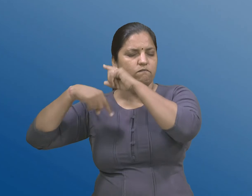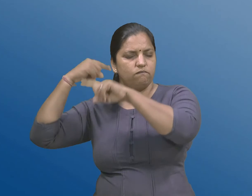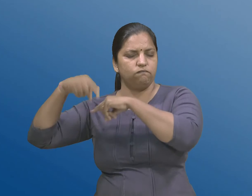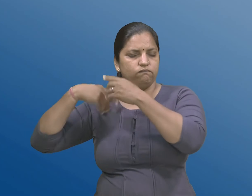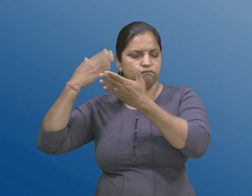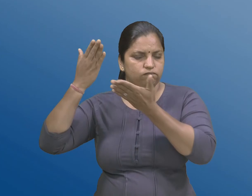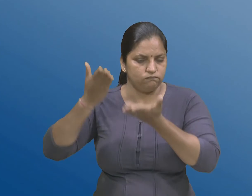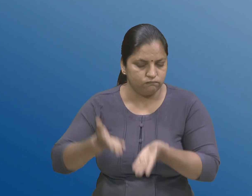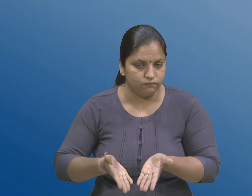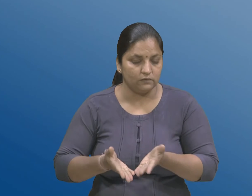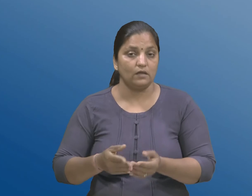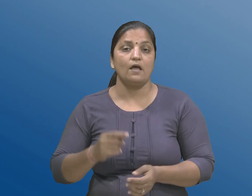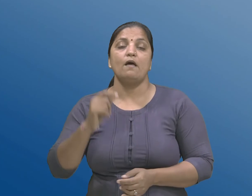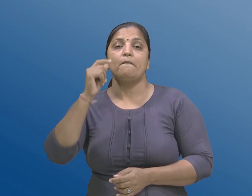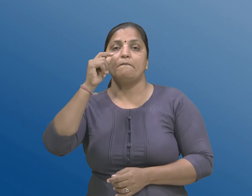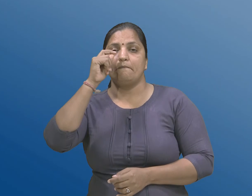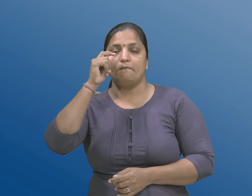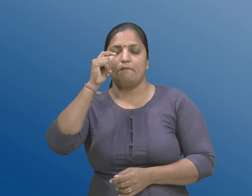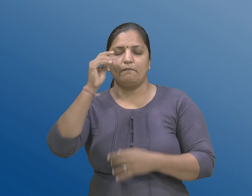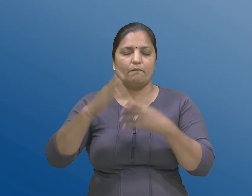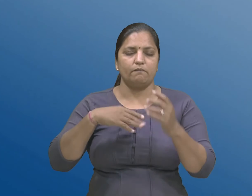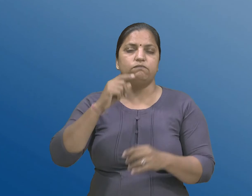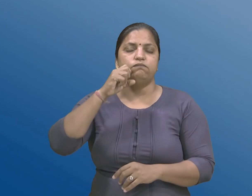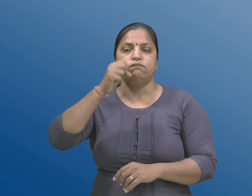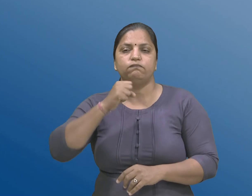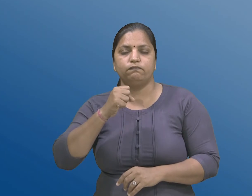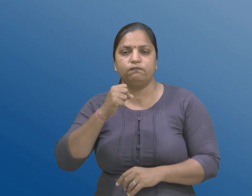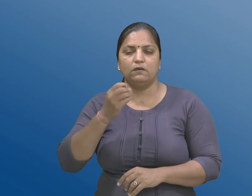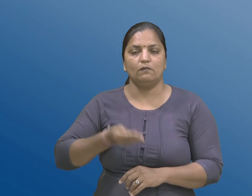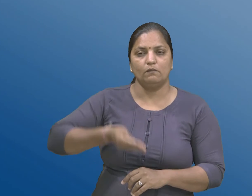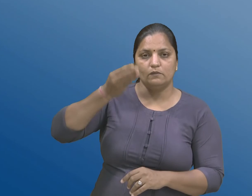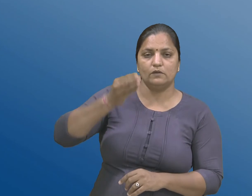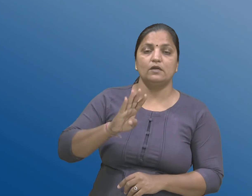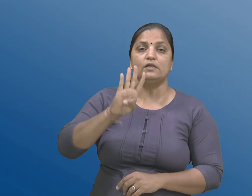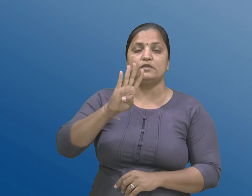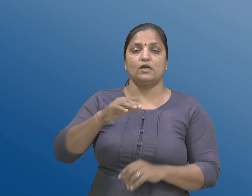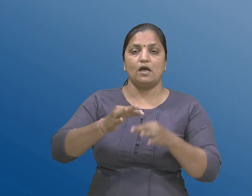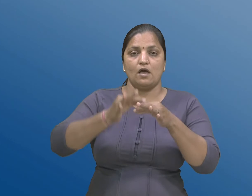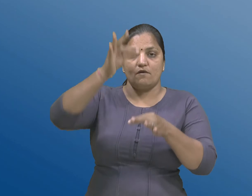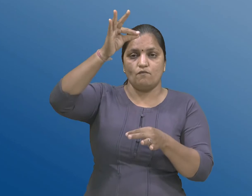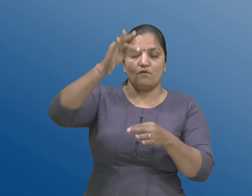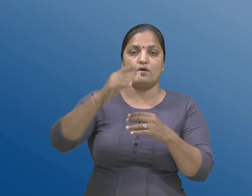कारणे पुक्त व्यक्तीनी उचाई 4.10 इच के तेना थी ओची रहे